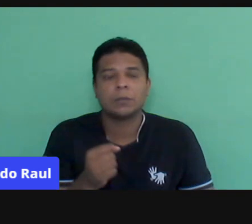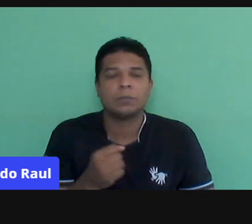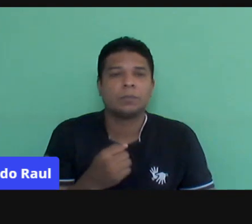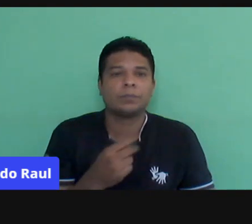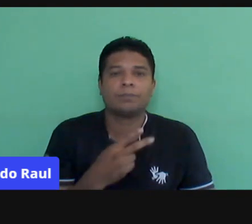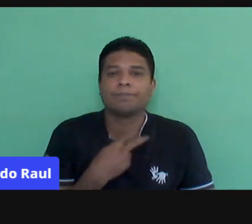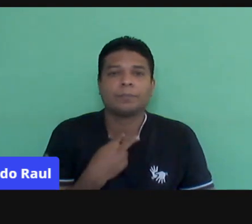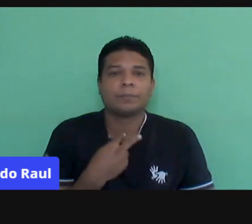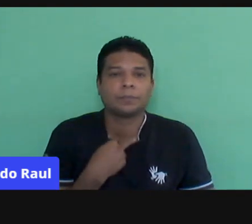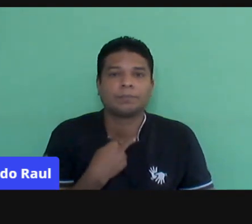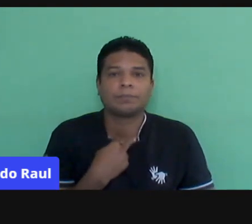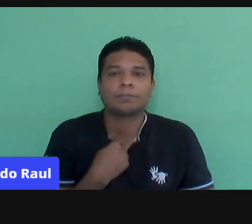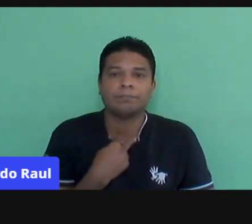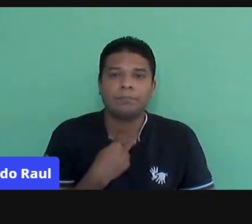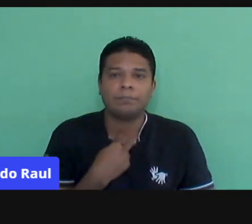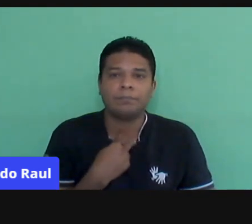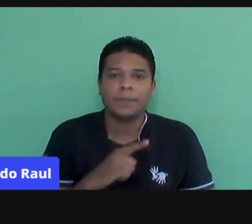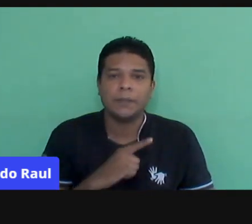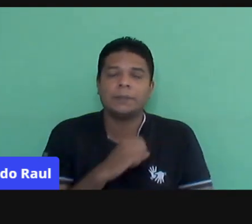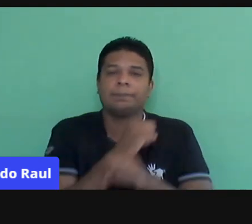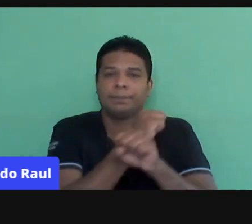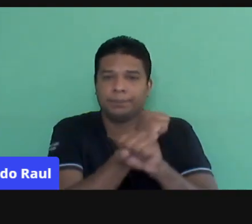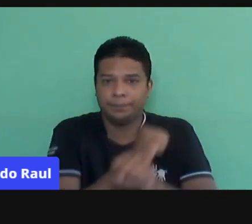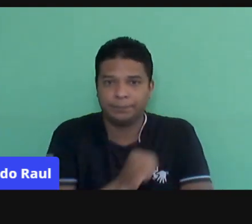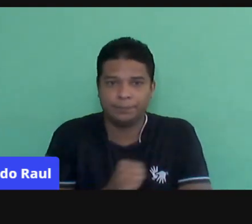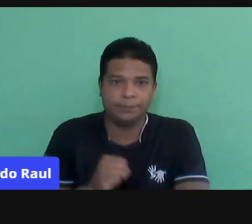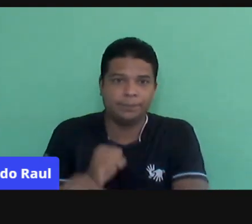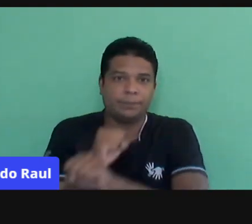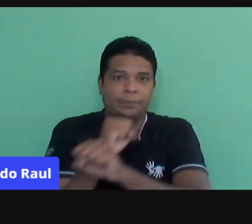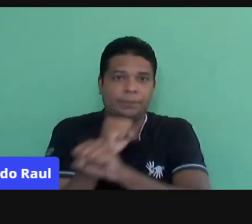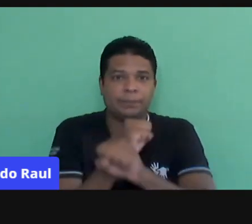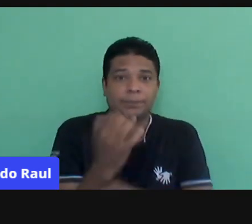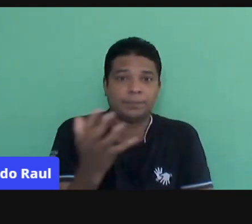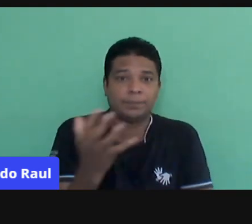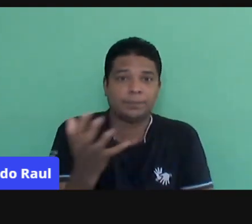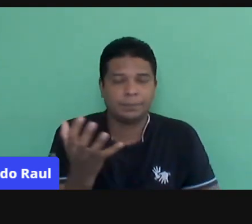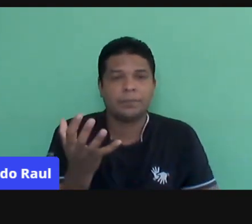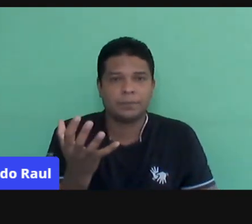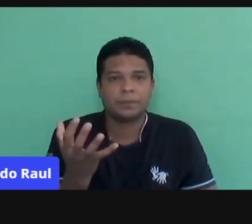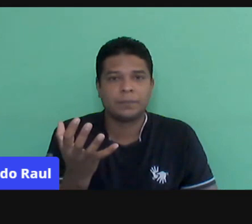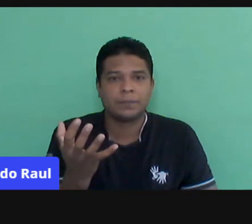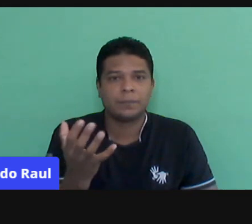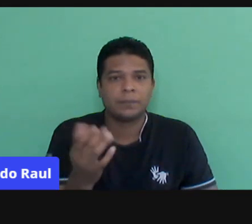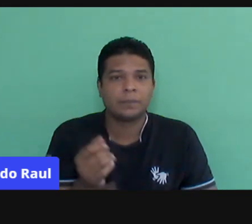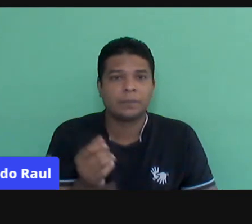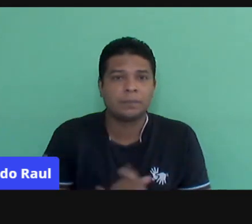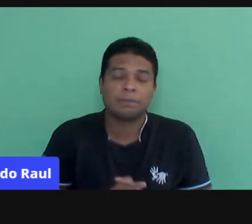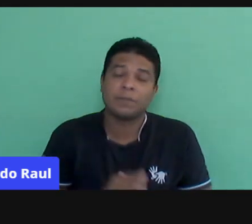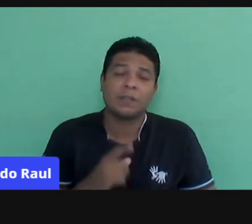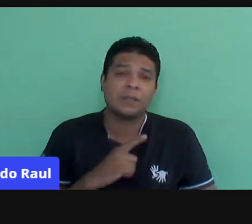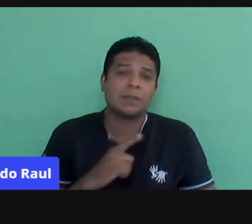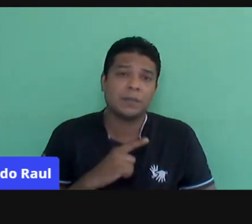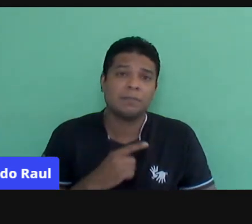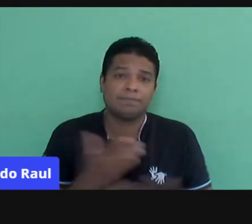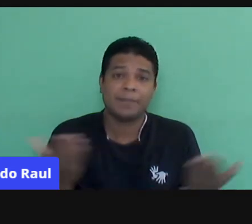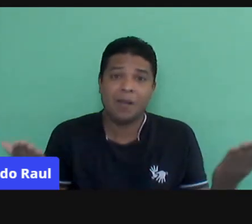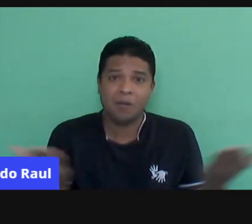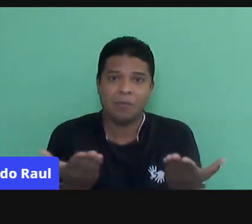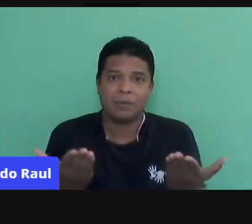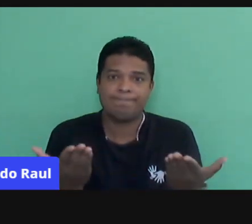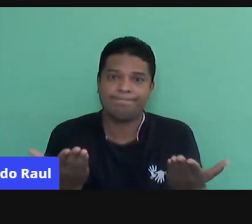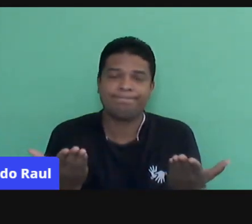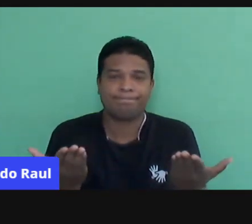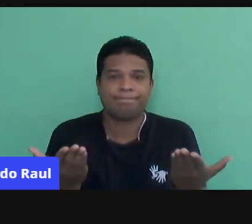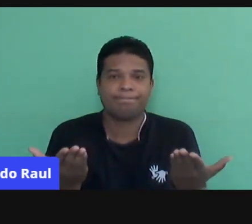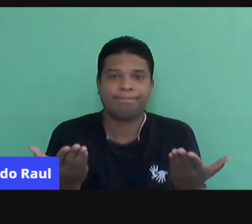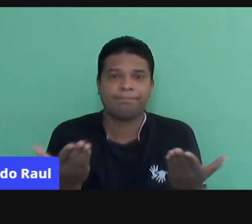podemos deixar de esperançar. Então, eu quero frisar muito isso porque é o que nós temos para esse momento, né?